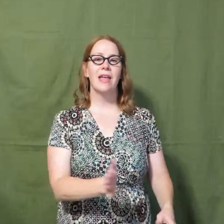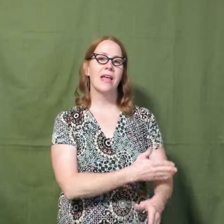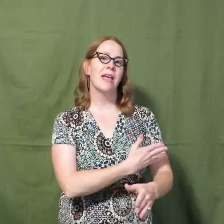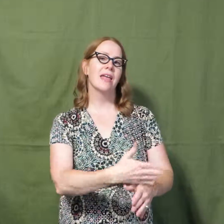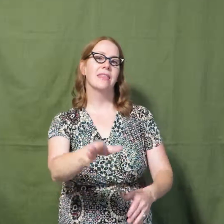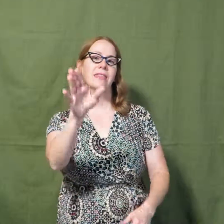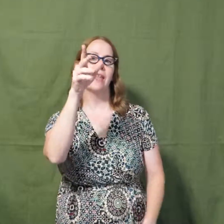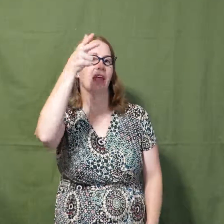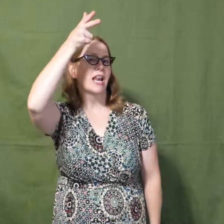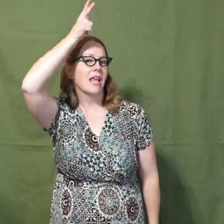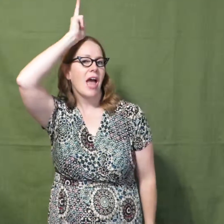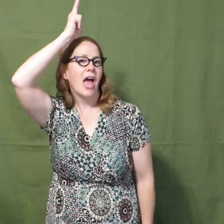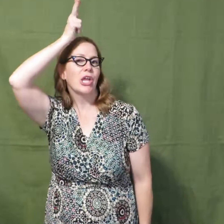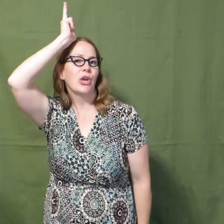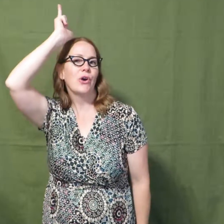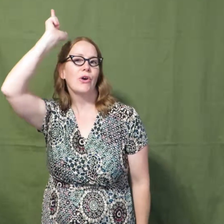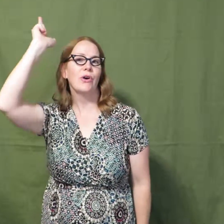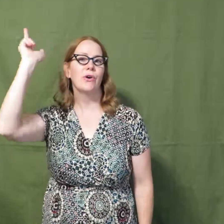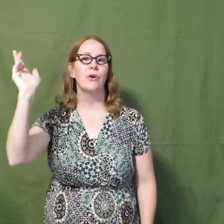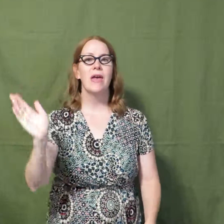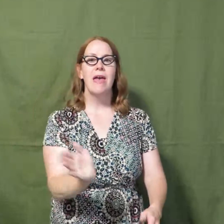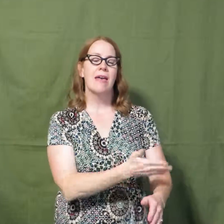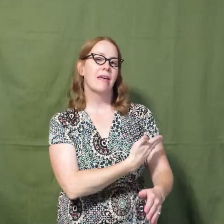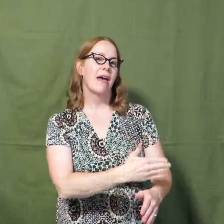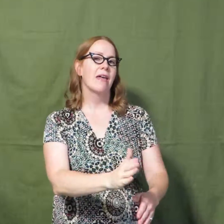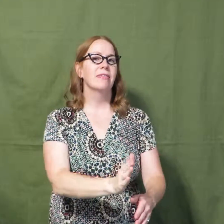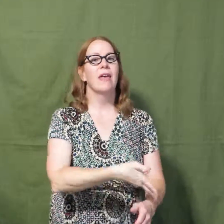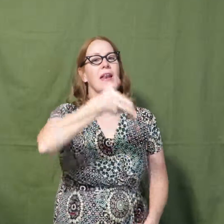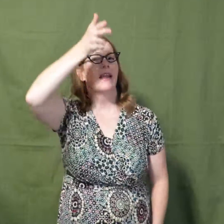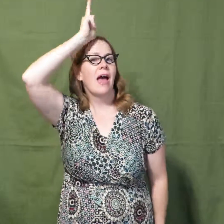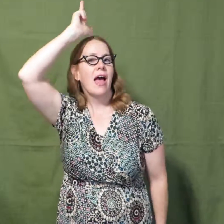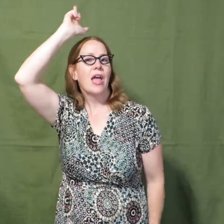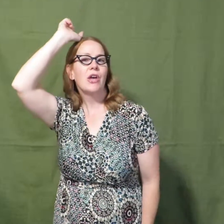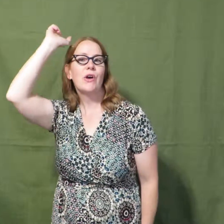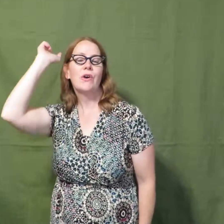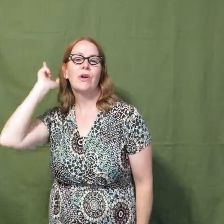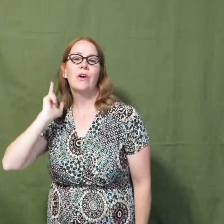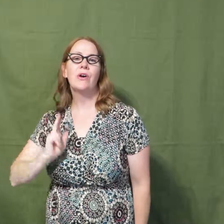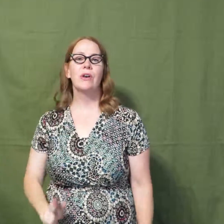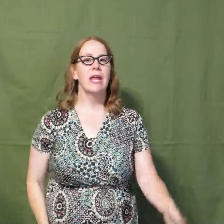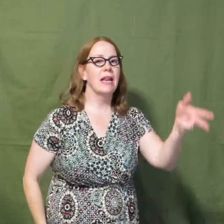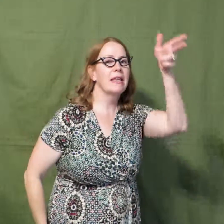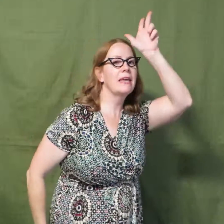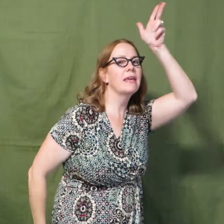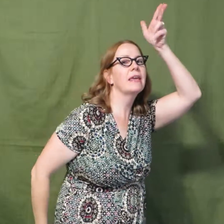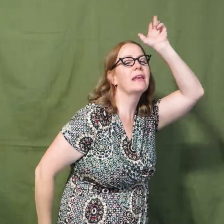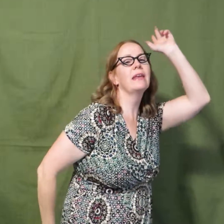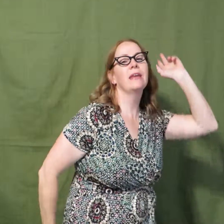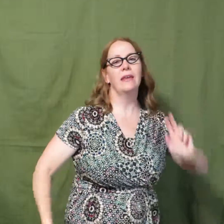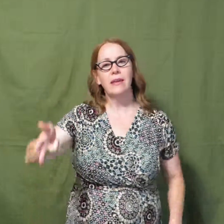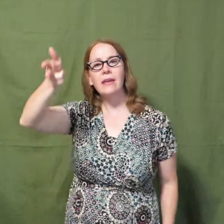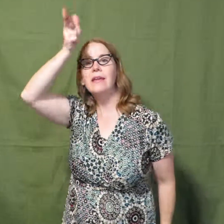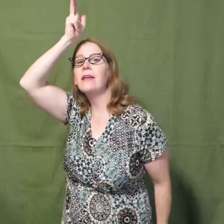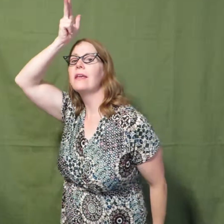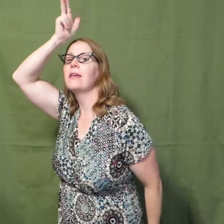Cancel Gaio, cancel Gaio con el Kiri, Kiri,